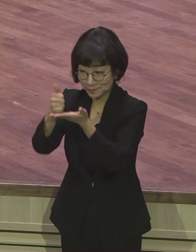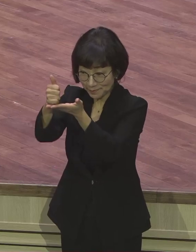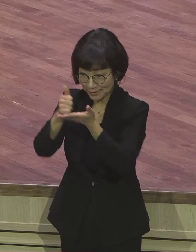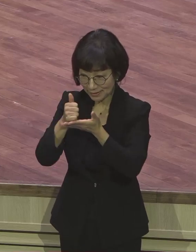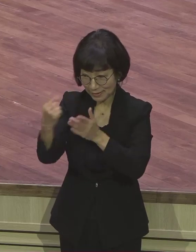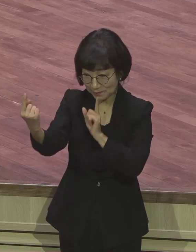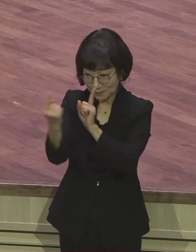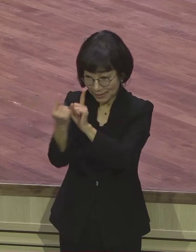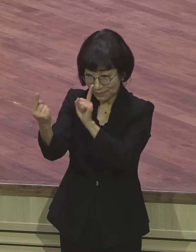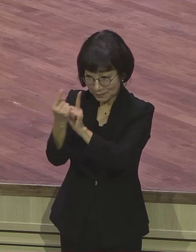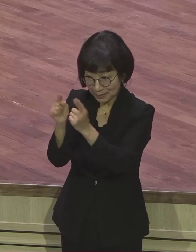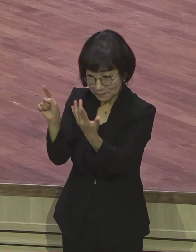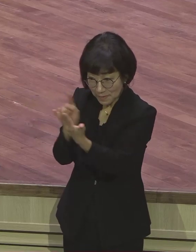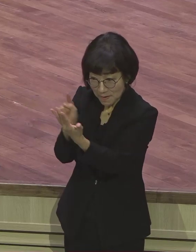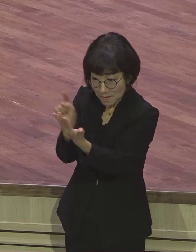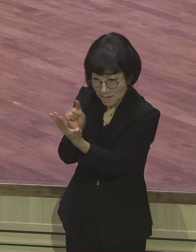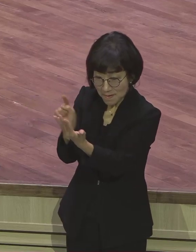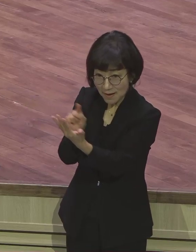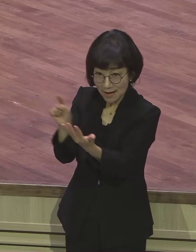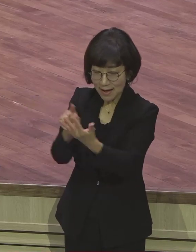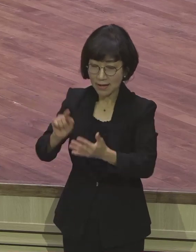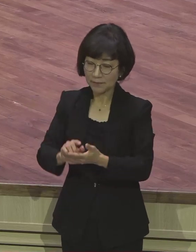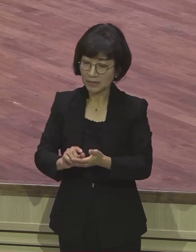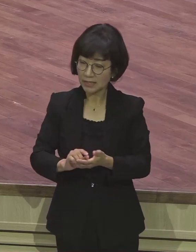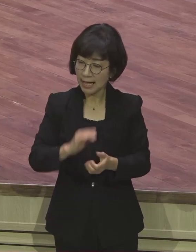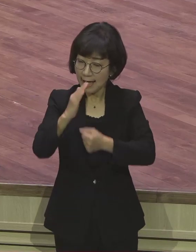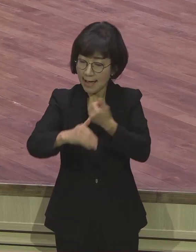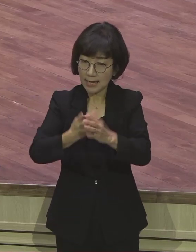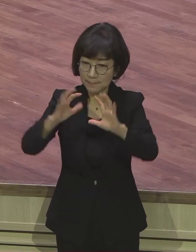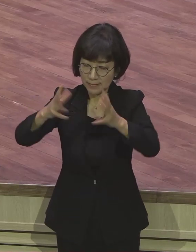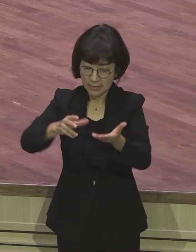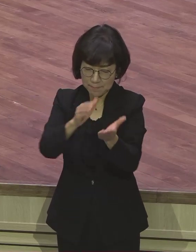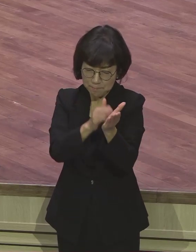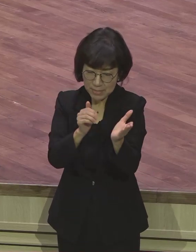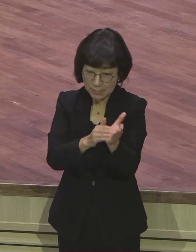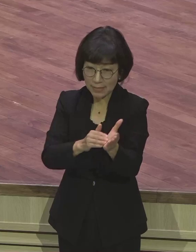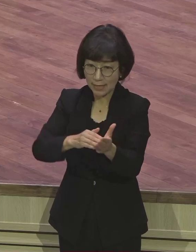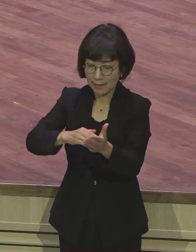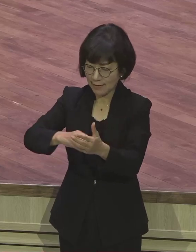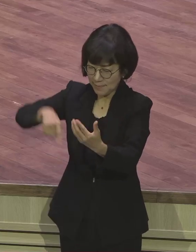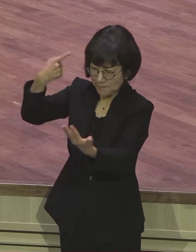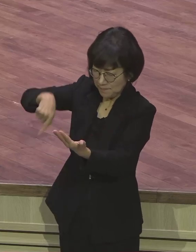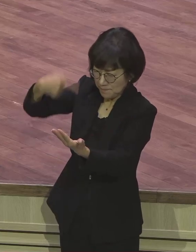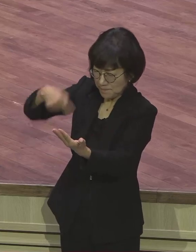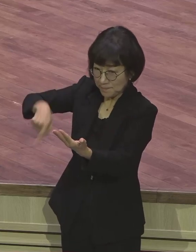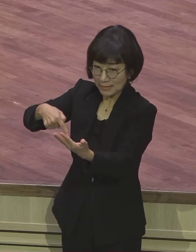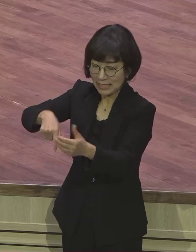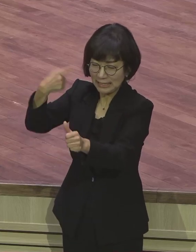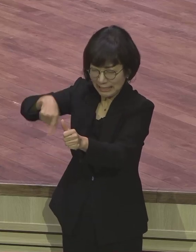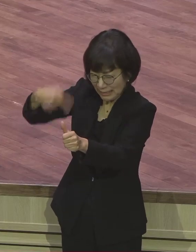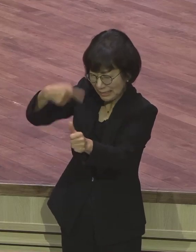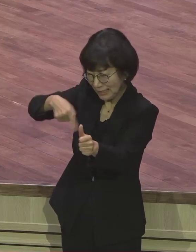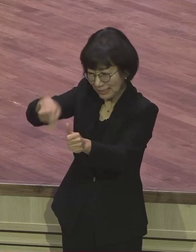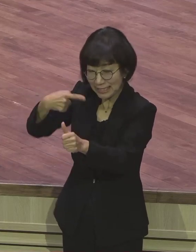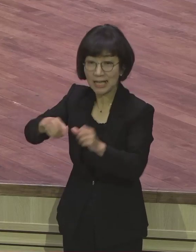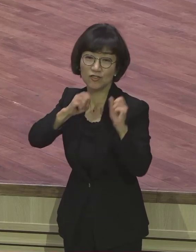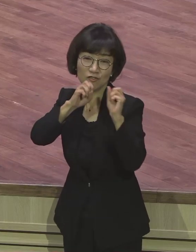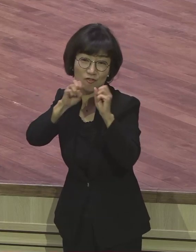담대하게 모든 하나님 나라의 비밀을 그렇게 말씀을 증거했어요. 정말 예수가